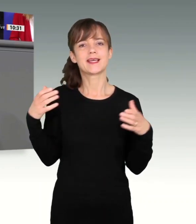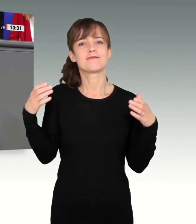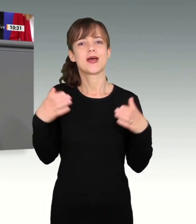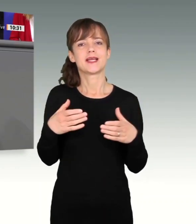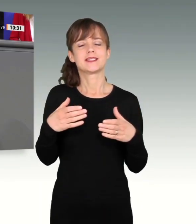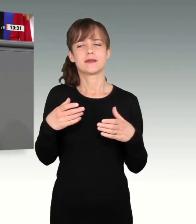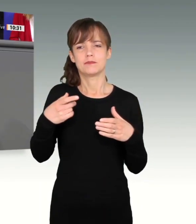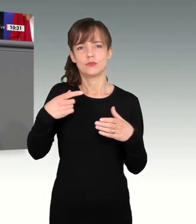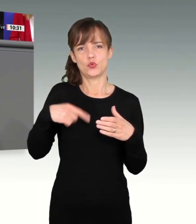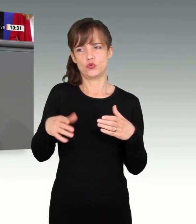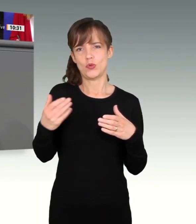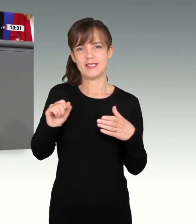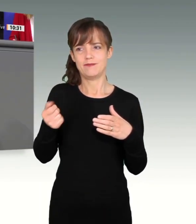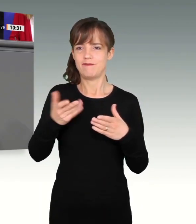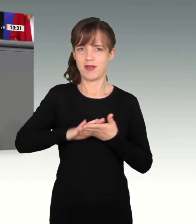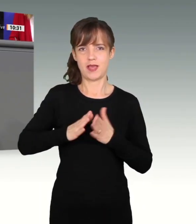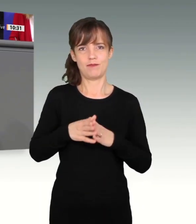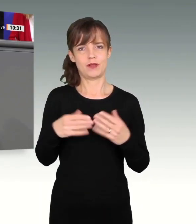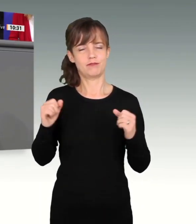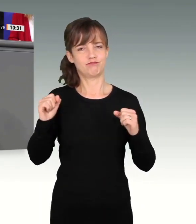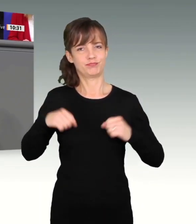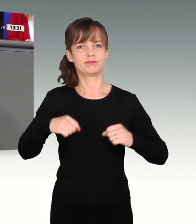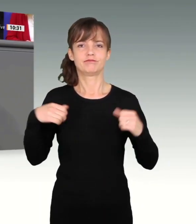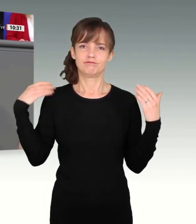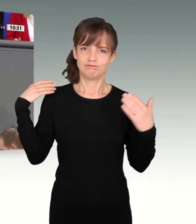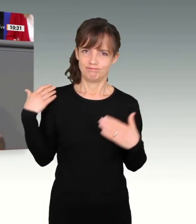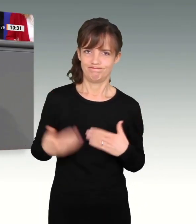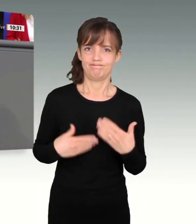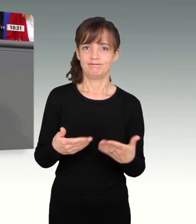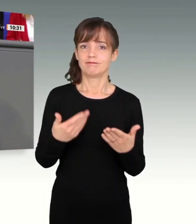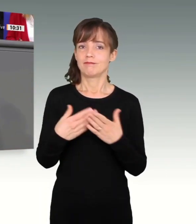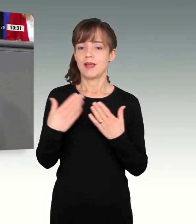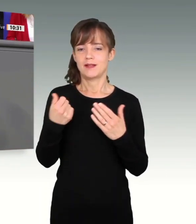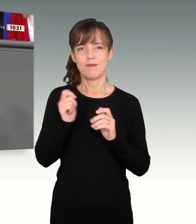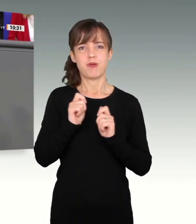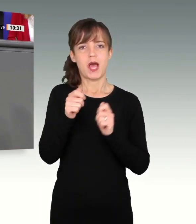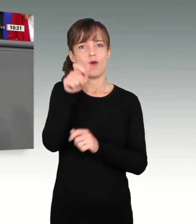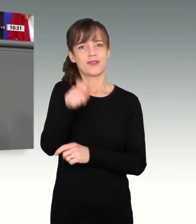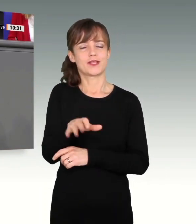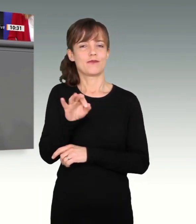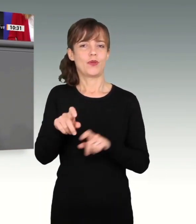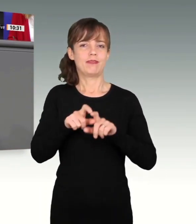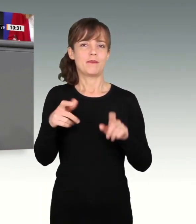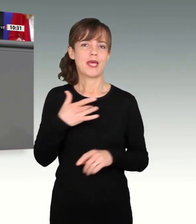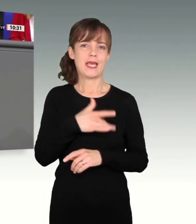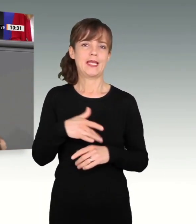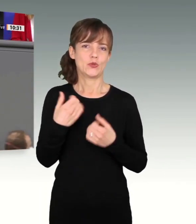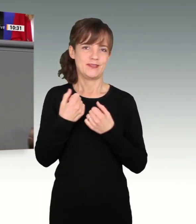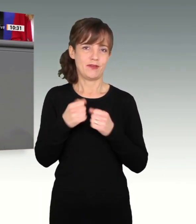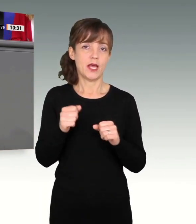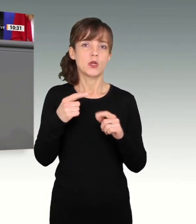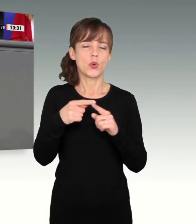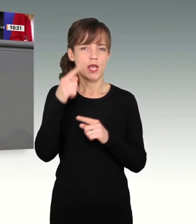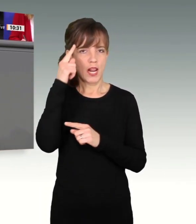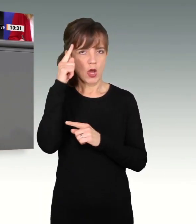auf eurer Initiative so vereinbart. Und wir haben einen Beauftragten für das Thema der Religionsfreiheit, aber eben auch der